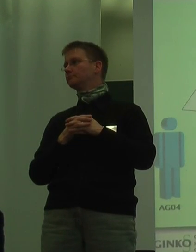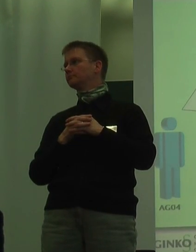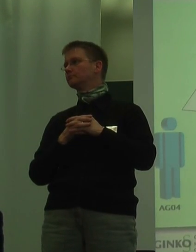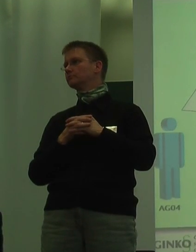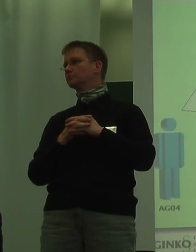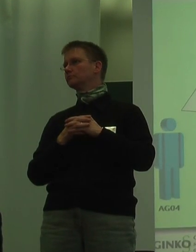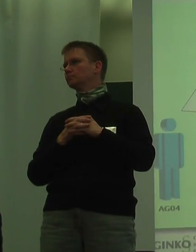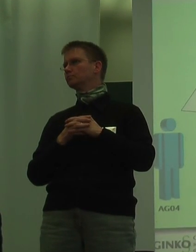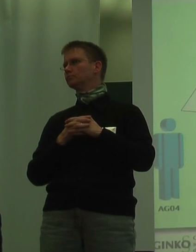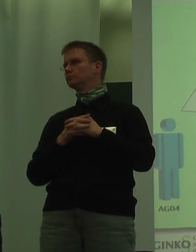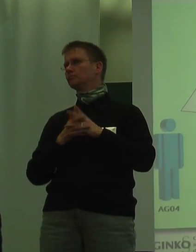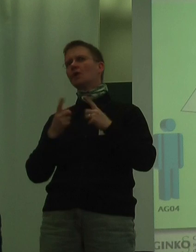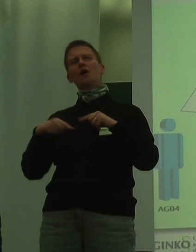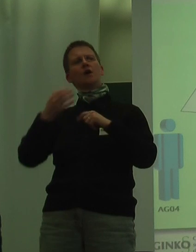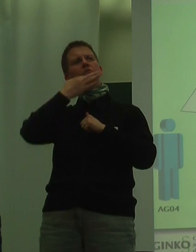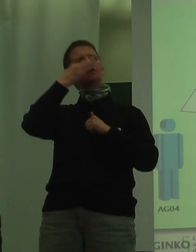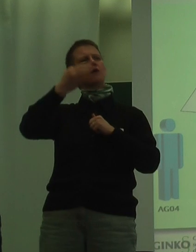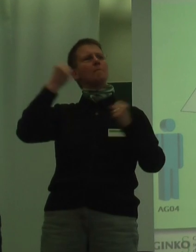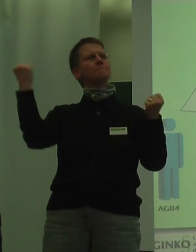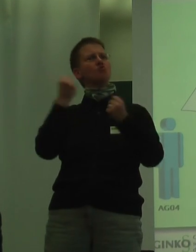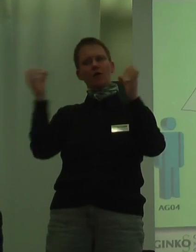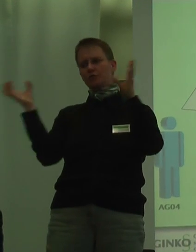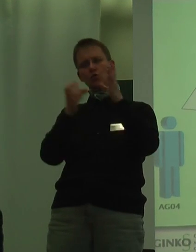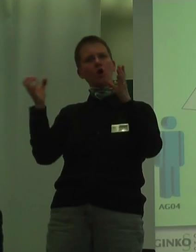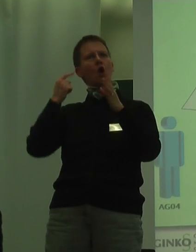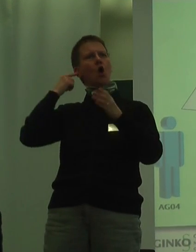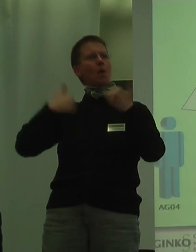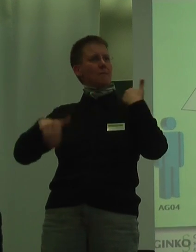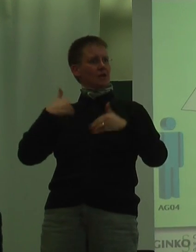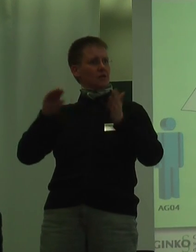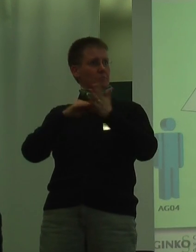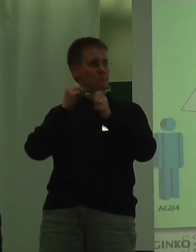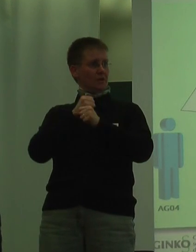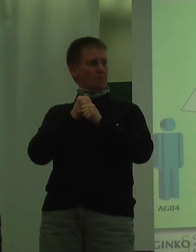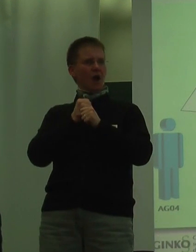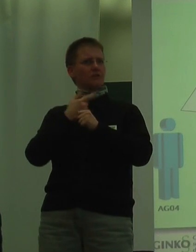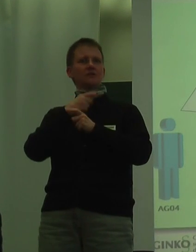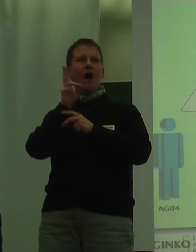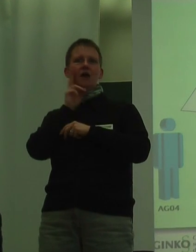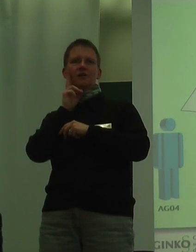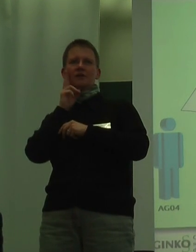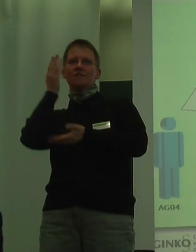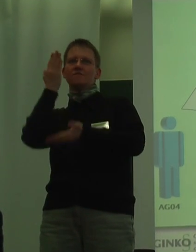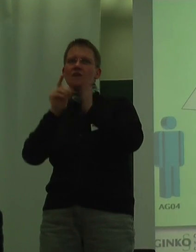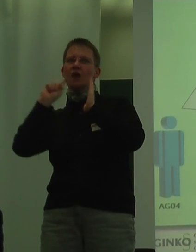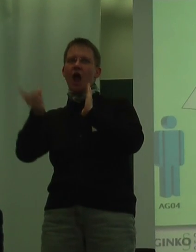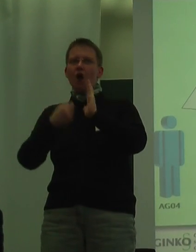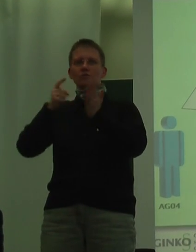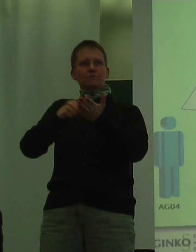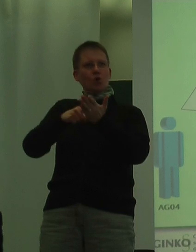Ja, also wir haben gefragt, die Beschäftigung der benötigten Mitarbeiter ist ja nicht ganz alltäglich. Welche Herausforderungen übergeben sich dadurch in einem